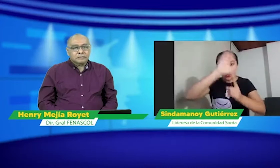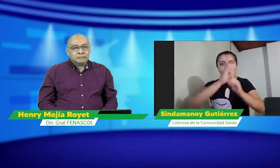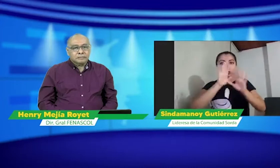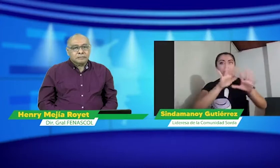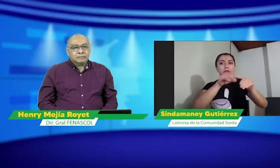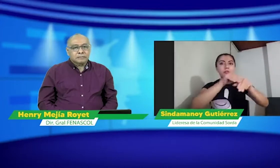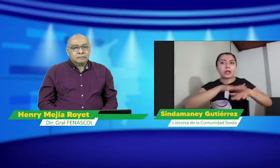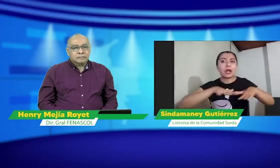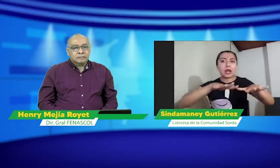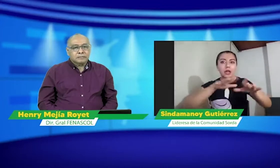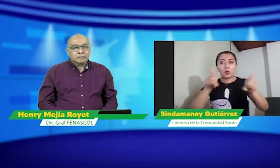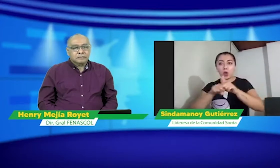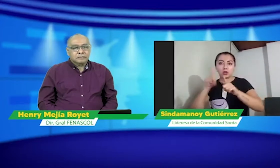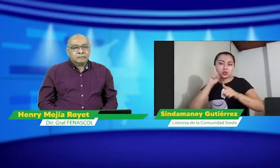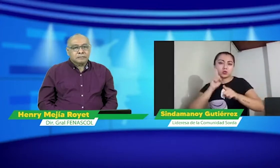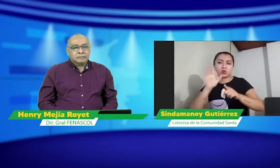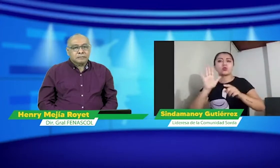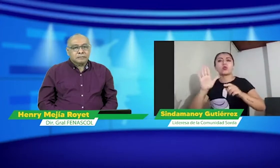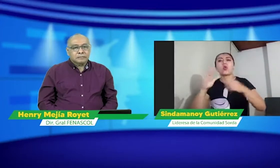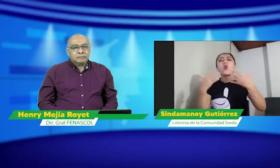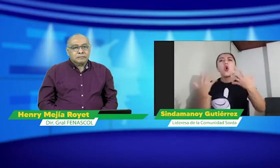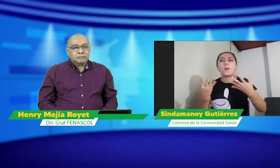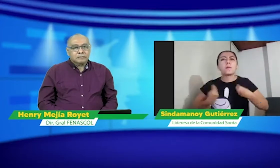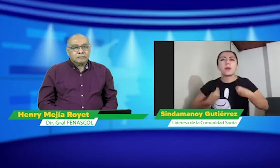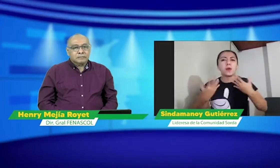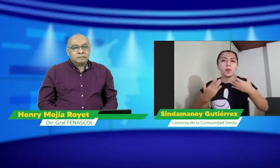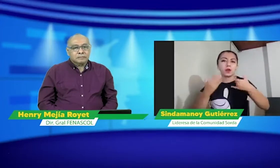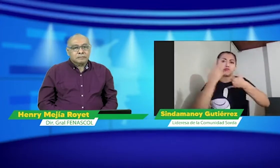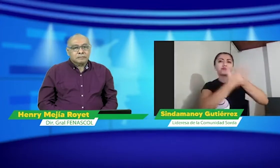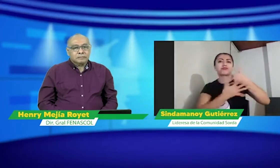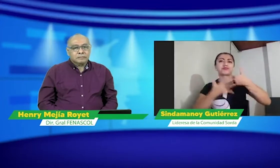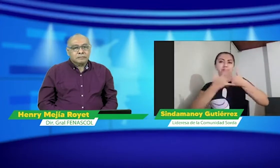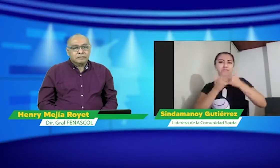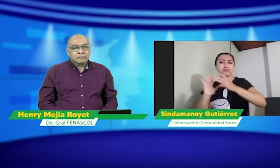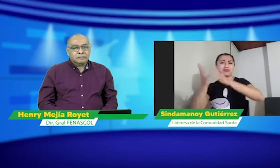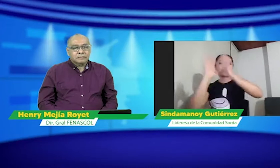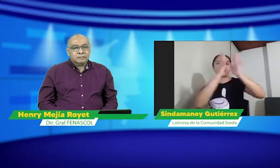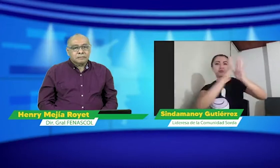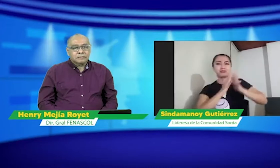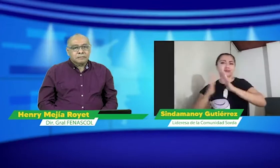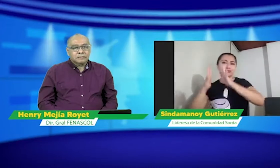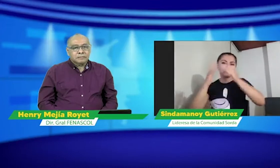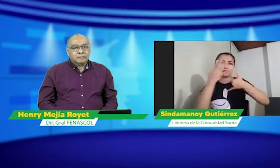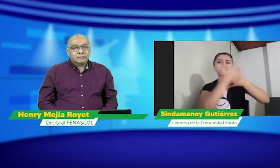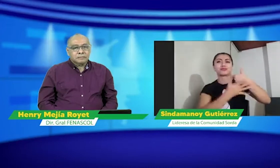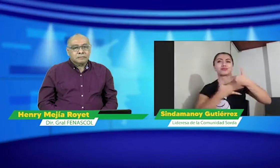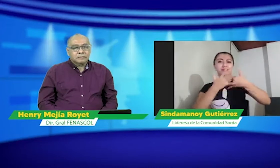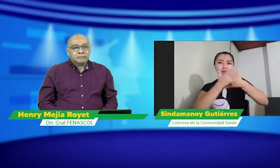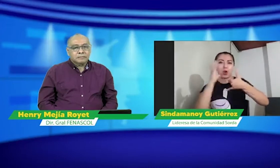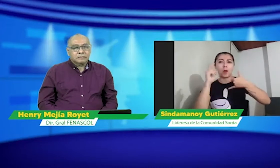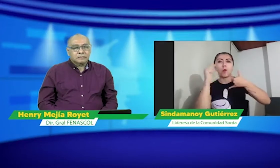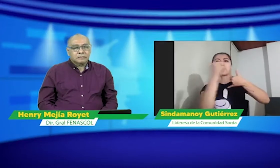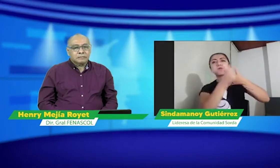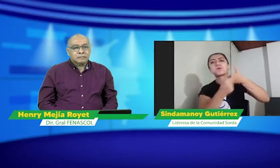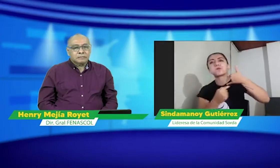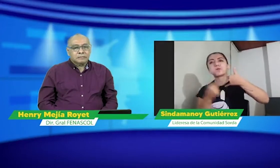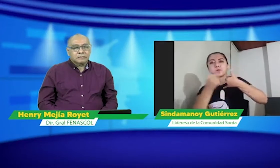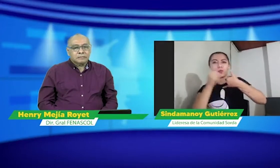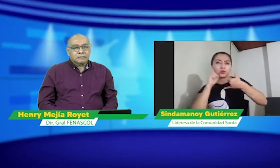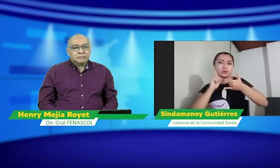obviamente, de todo lo que engrana la cultura, la lengua de señas y toda